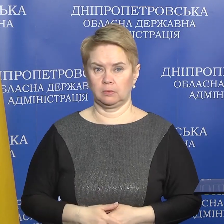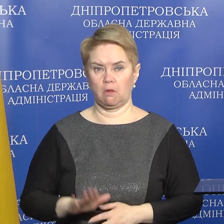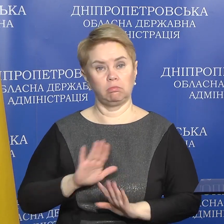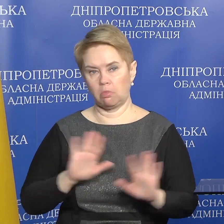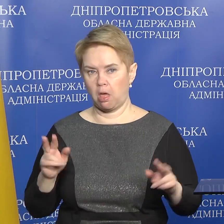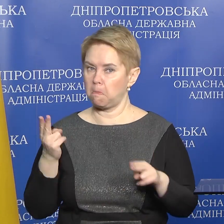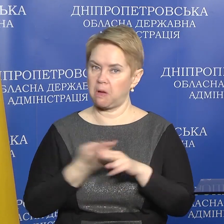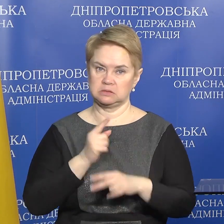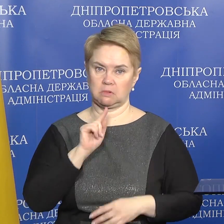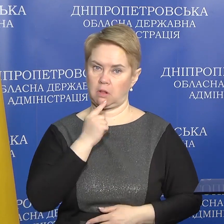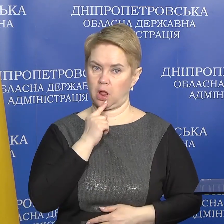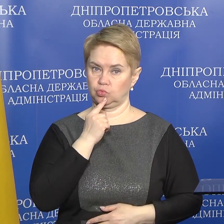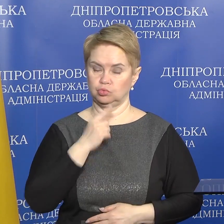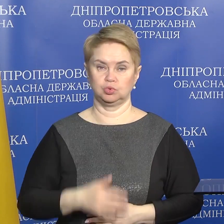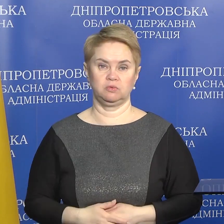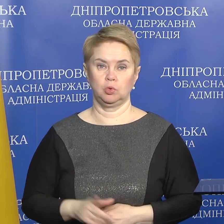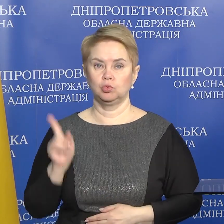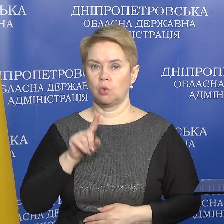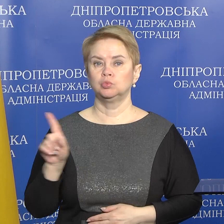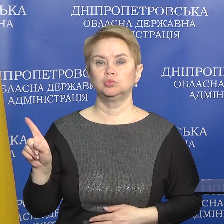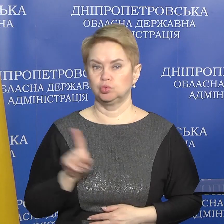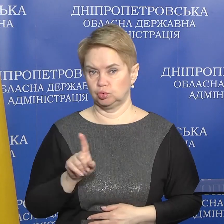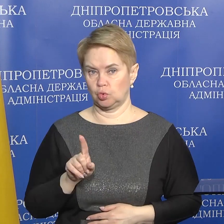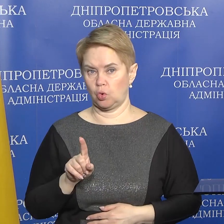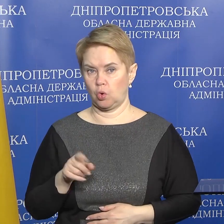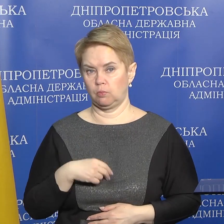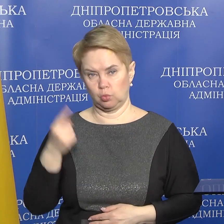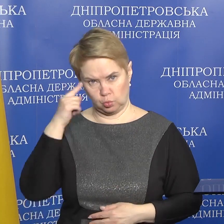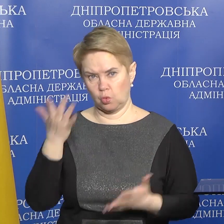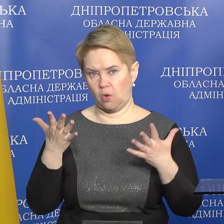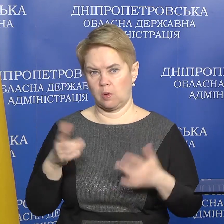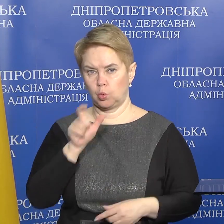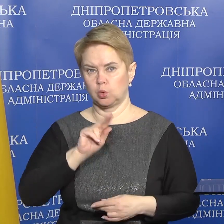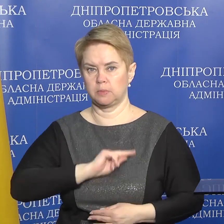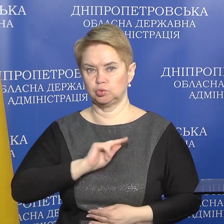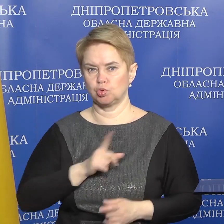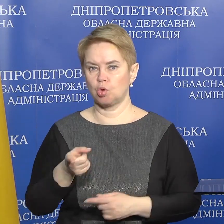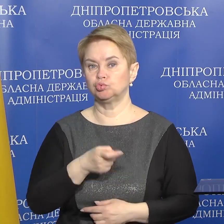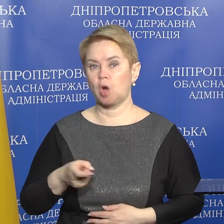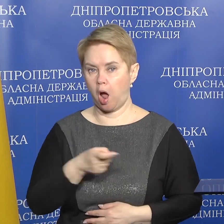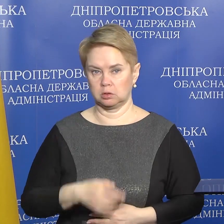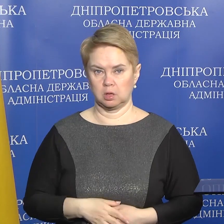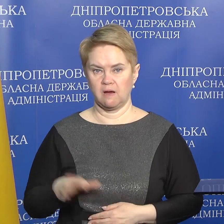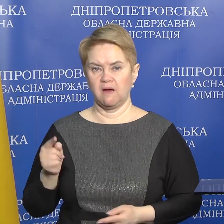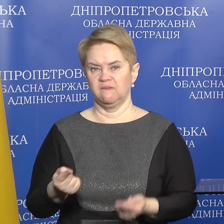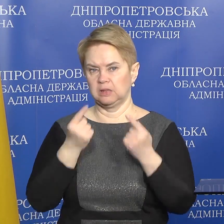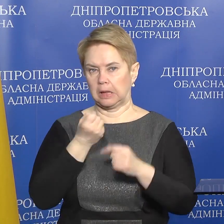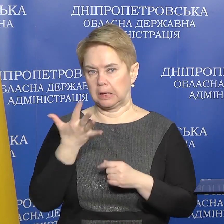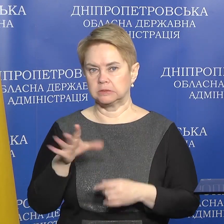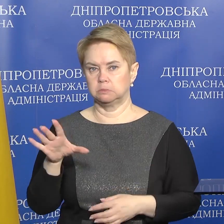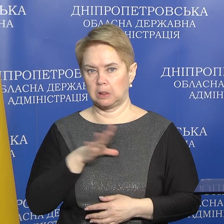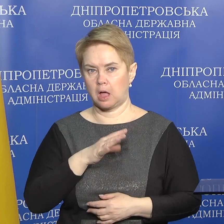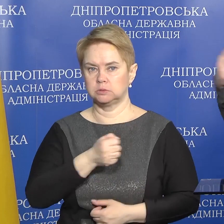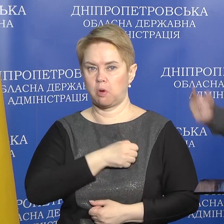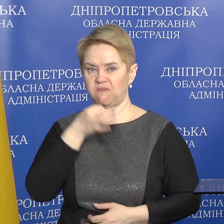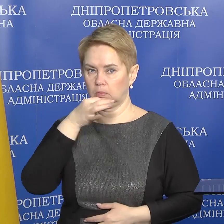складнощів, тому що, от уявімо собі, люди, які працюють на шахтах, велика кількість з них була